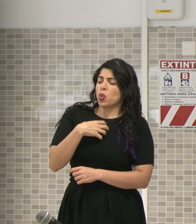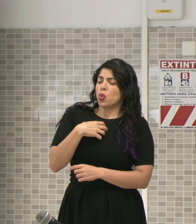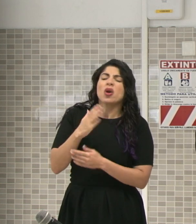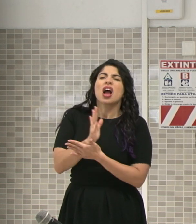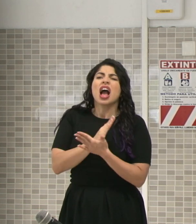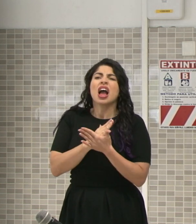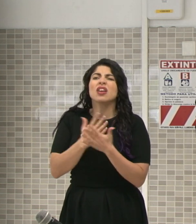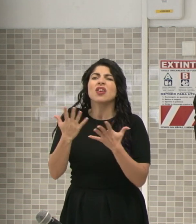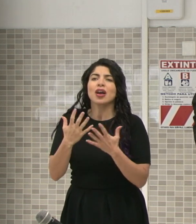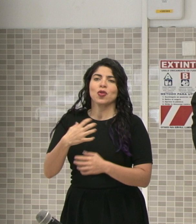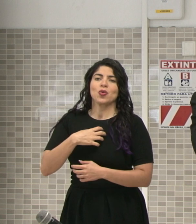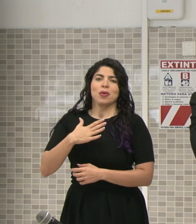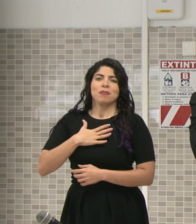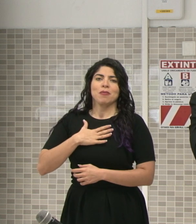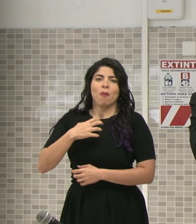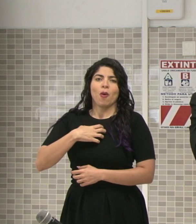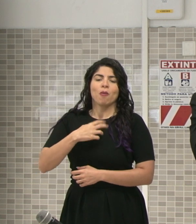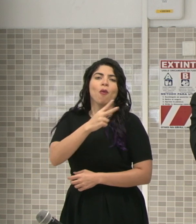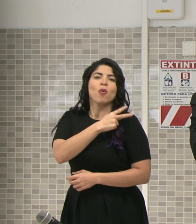es dueño de su voluntad.